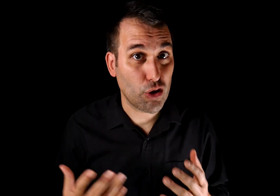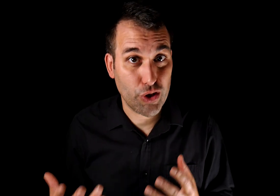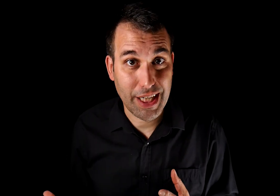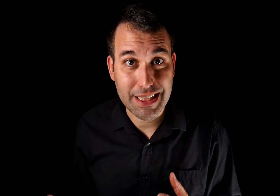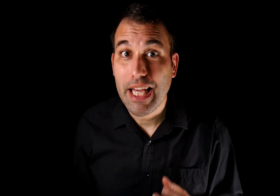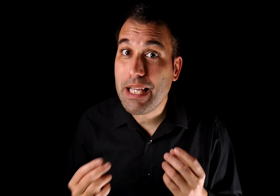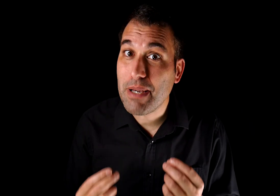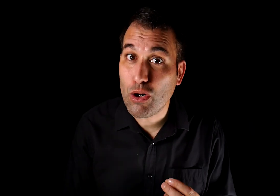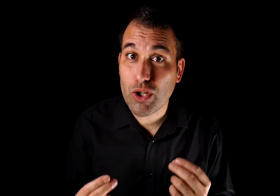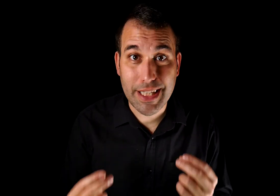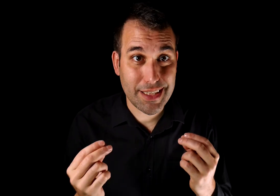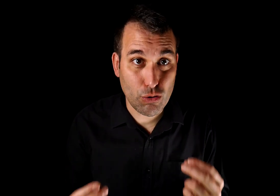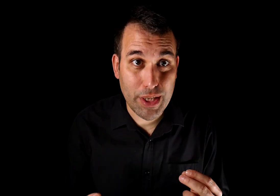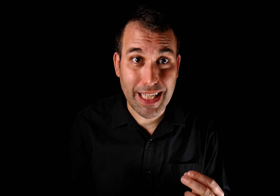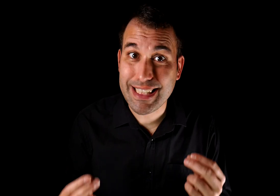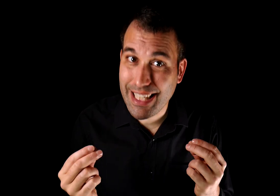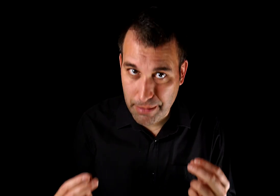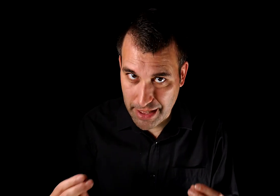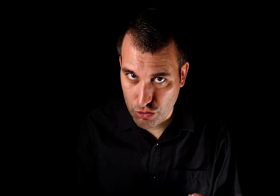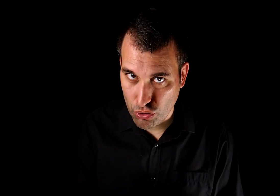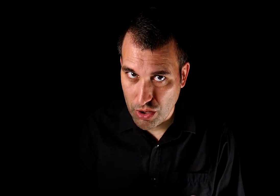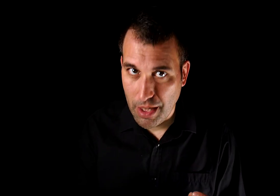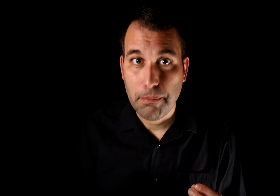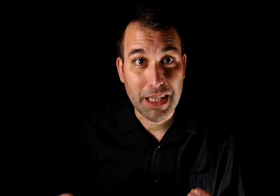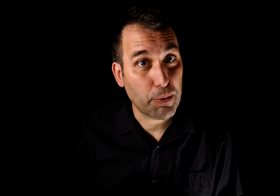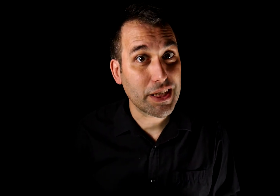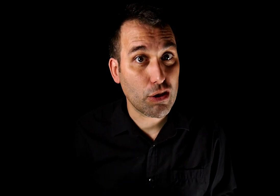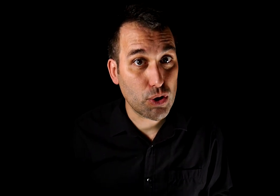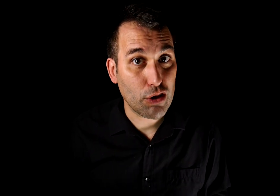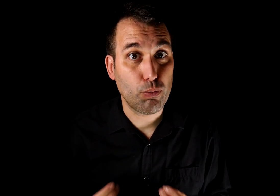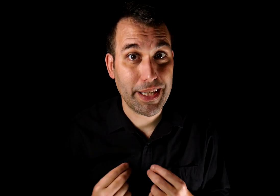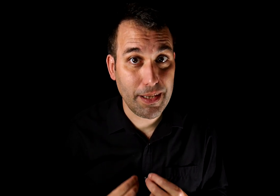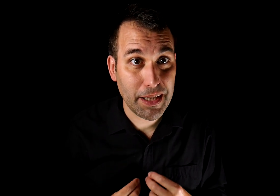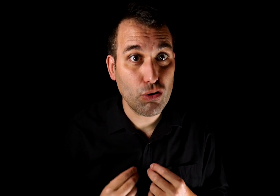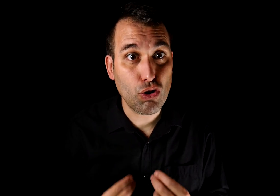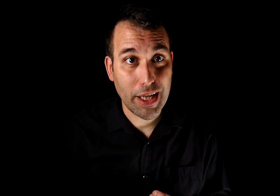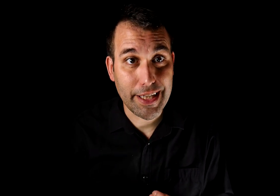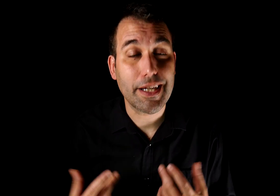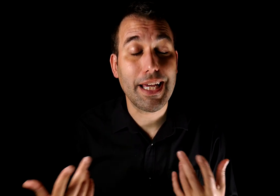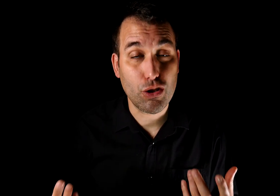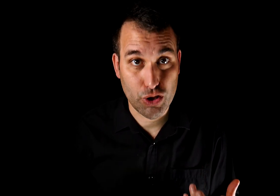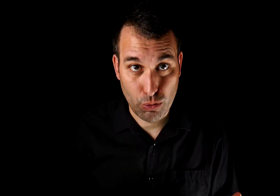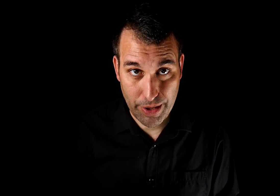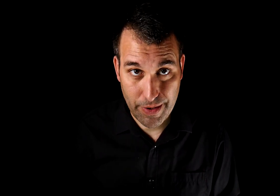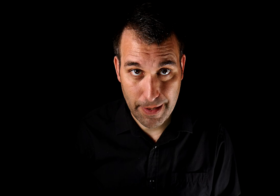reconocerlas y mejor tengas en cuenta el seguimiento, más podrás ajustar tu participación con alguien en consecuencia.